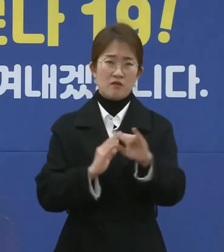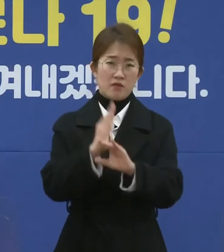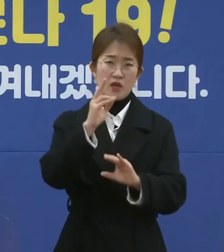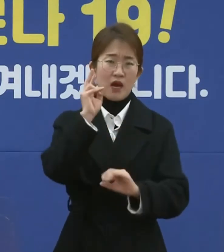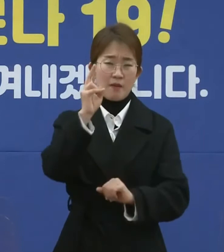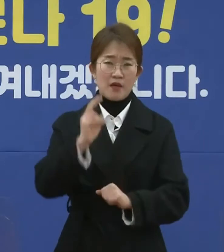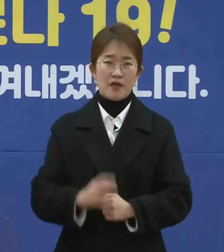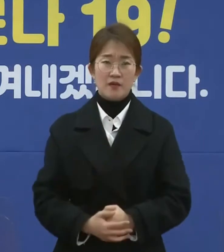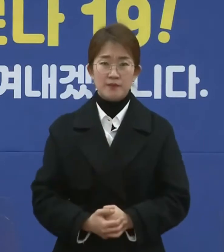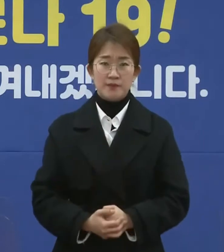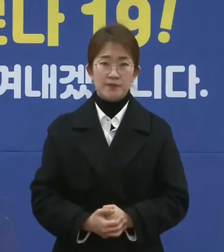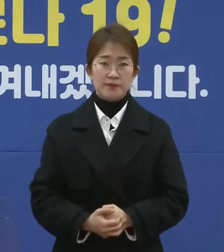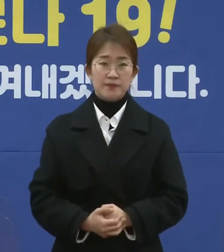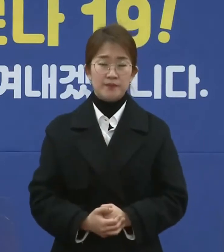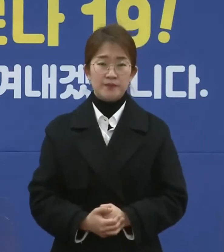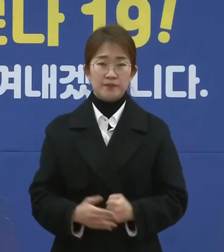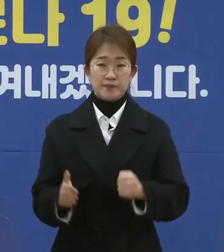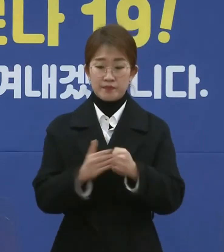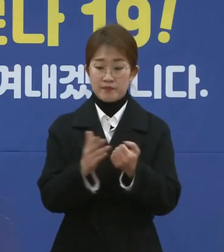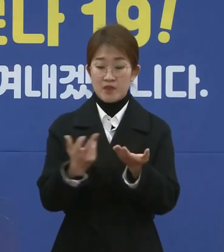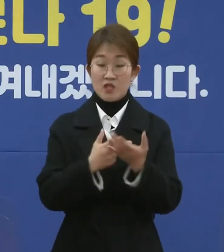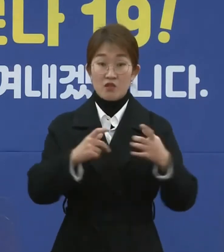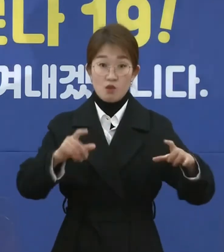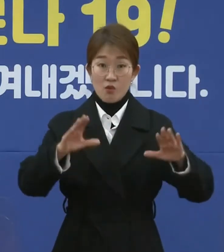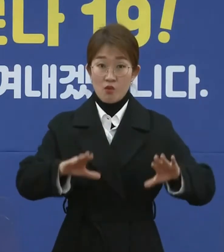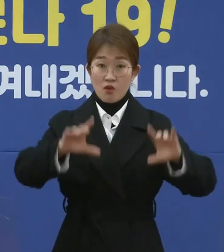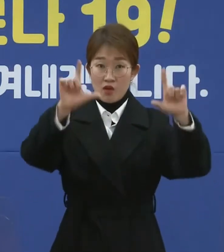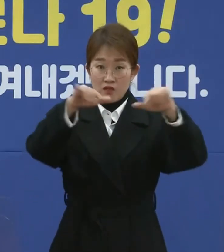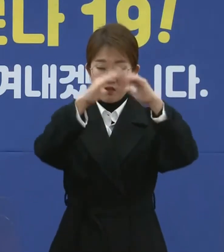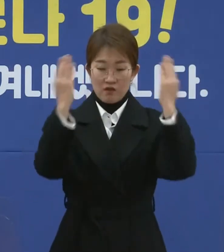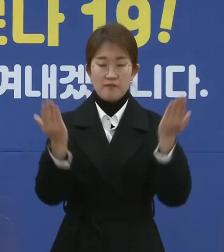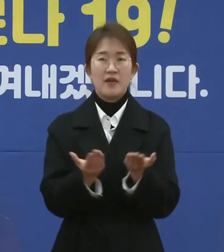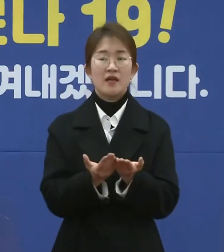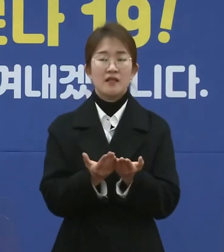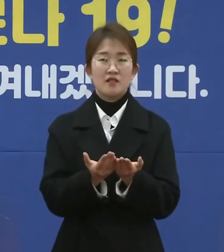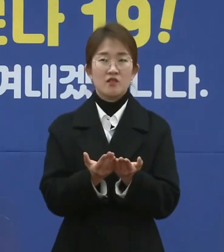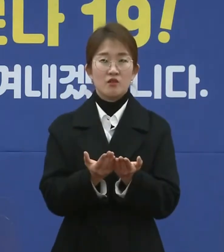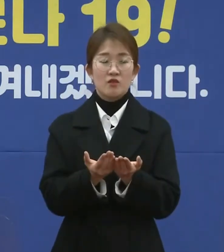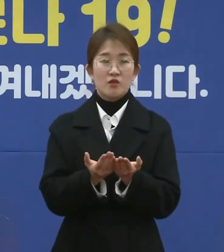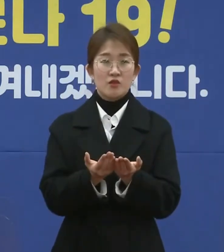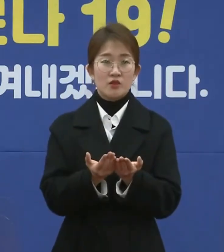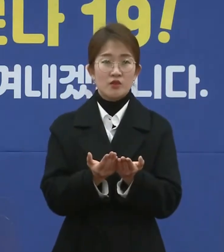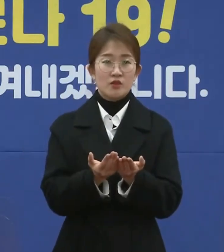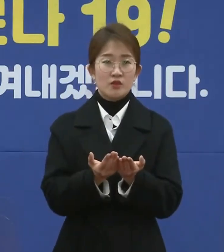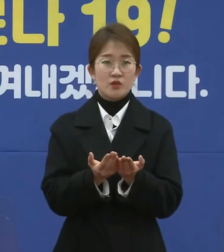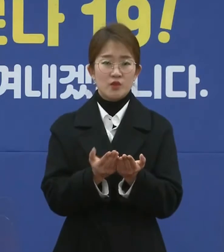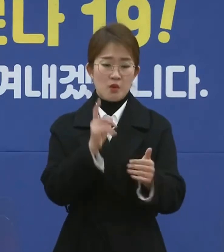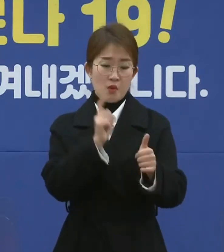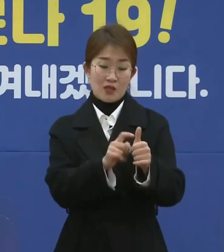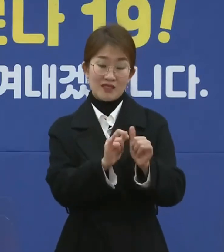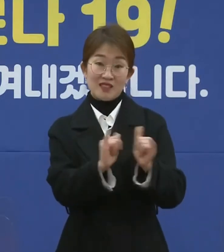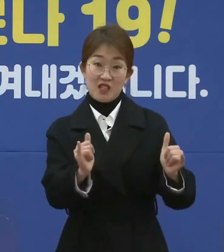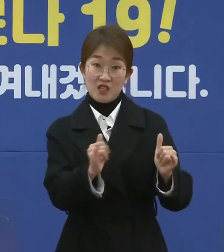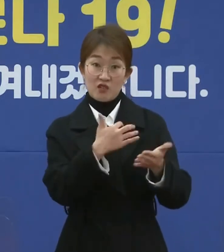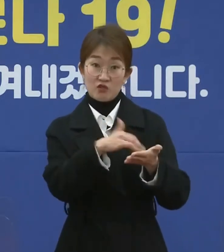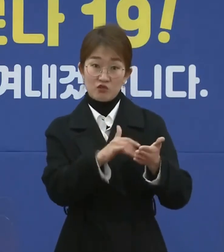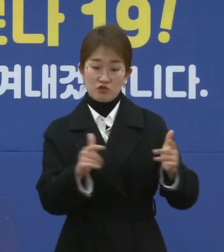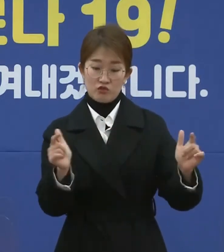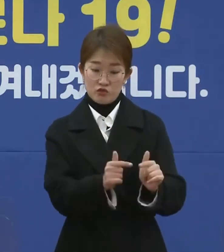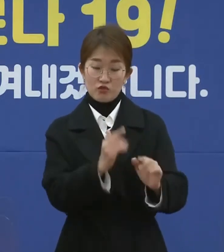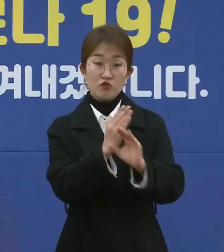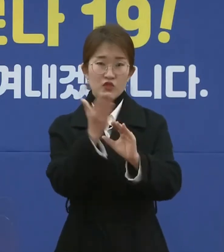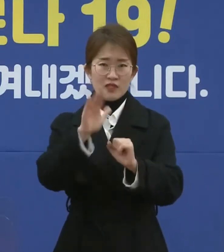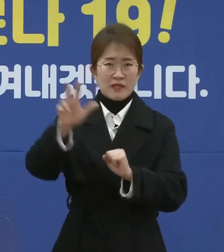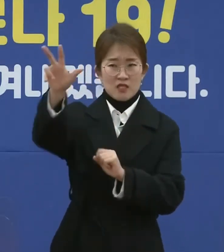예상을 하고 있습니다. 제주 지역은 올해 들어 전반적으로 확진자 발생 추이는 감소를 하고 있지만 전국적인